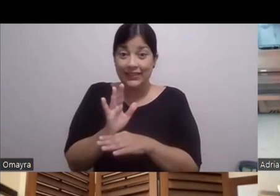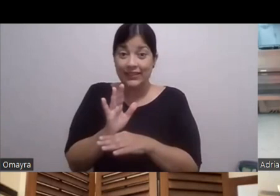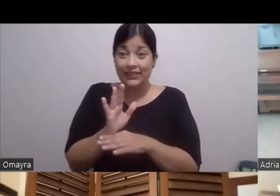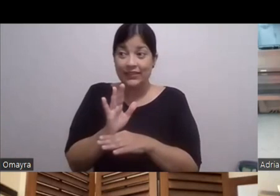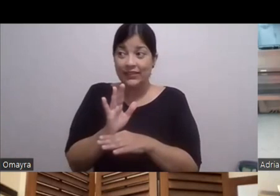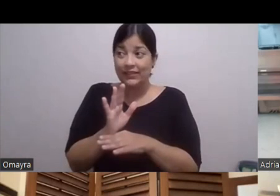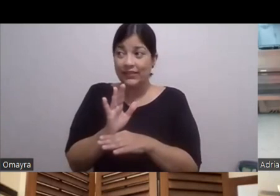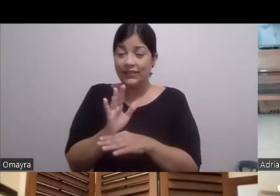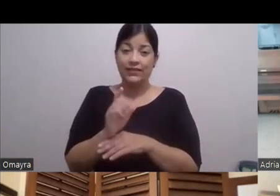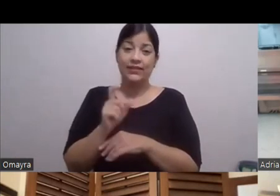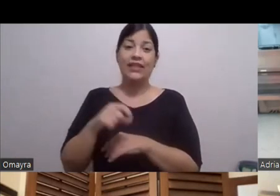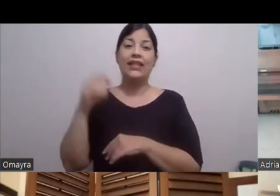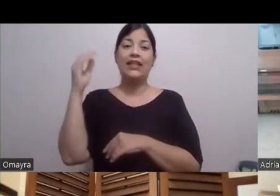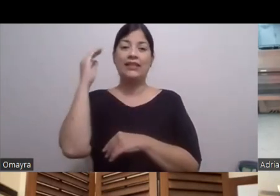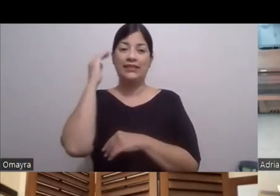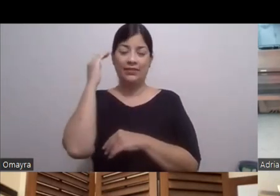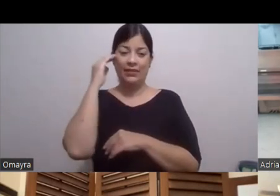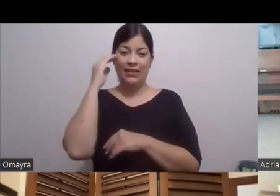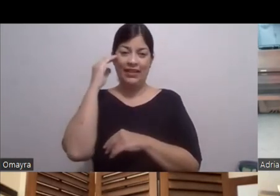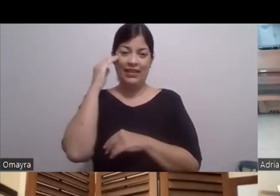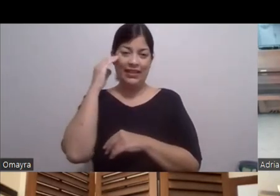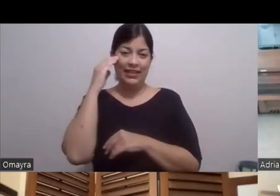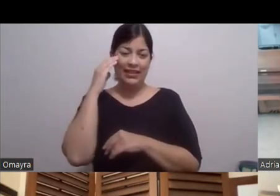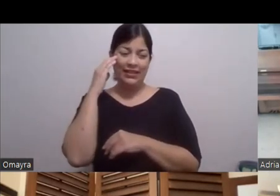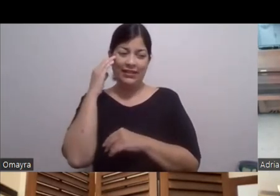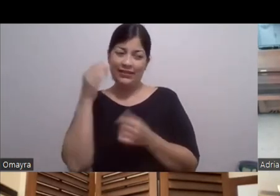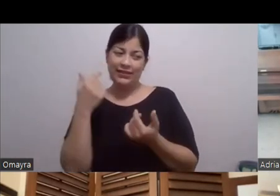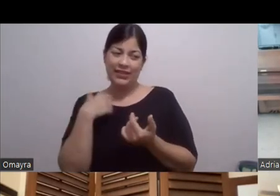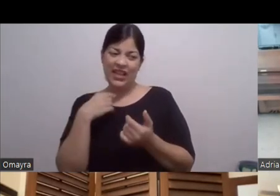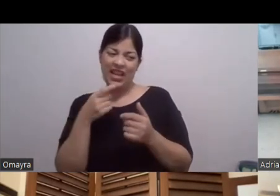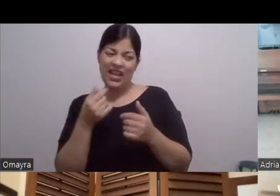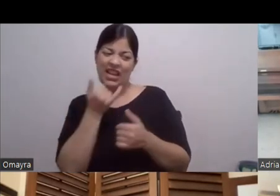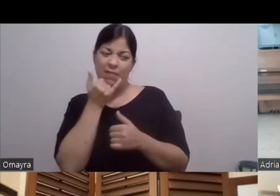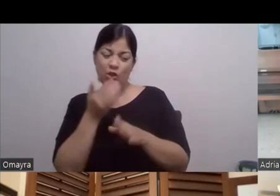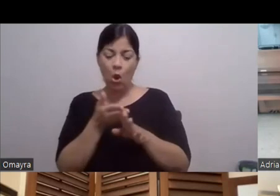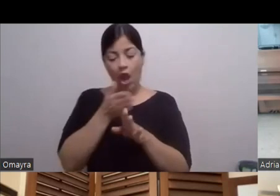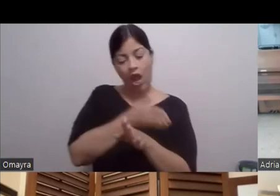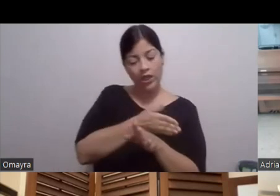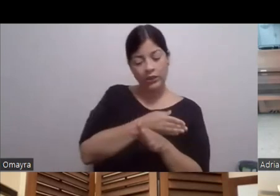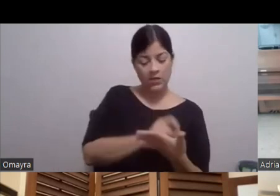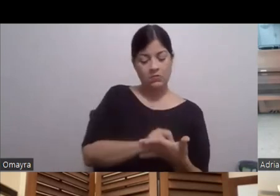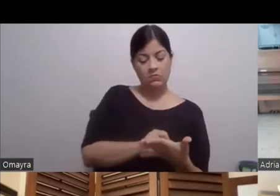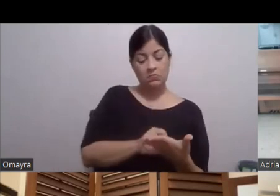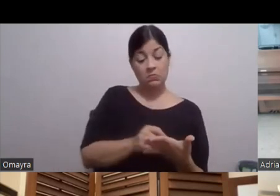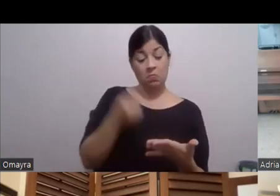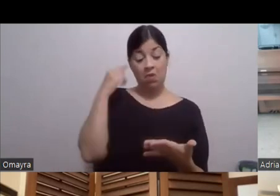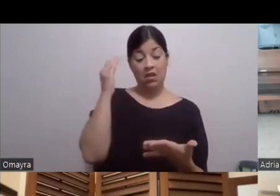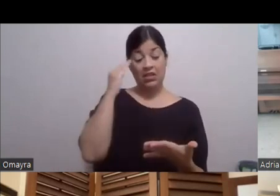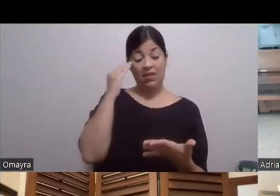Saber de qué escena Viniste Qué te pasó anteriormente Anotarlo al lado De la escena Que tienes Que estás estudiando En este momento